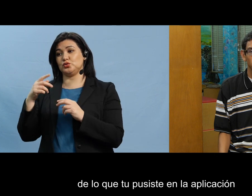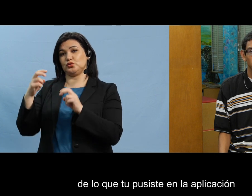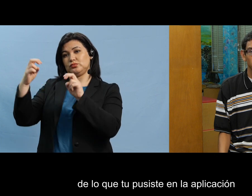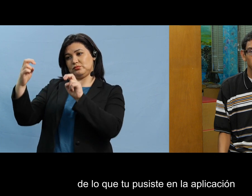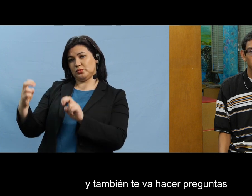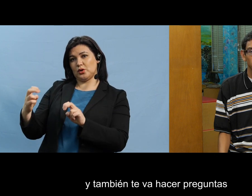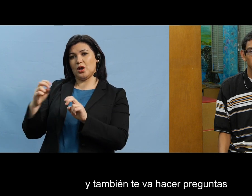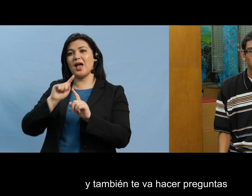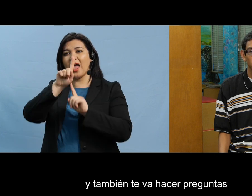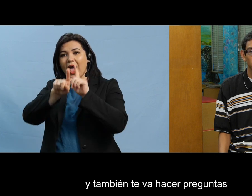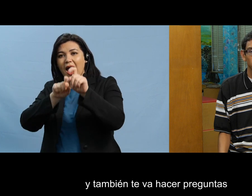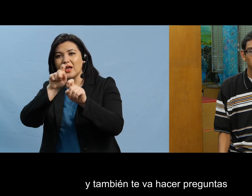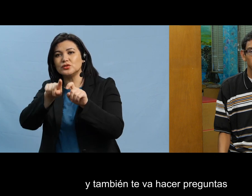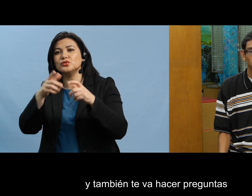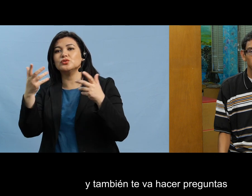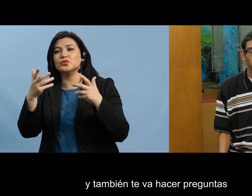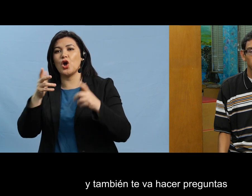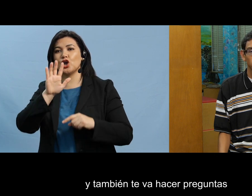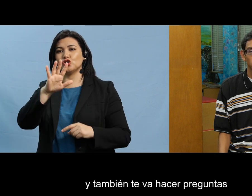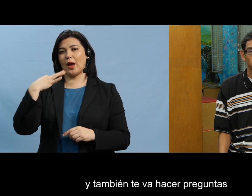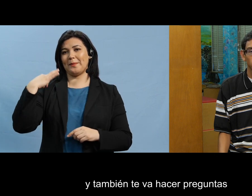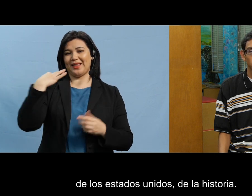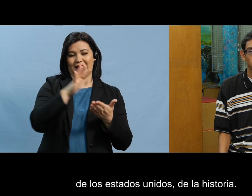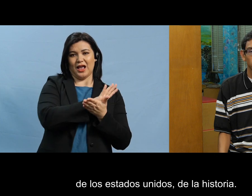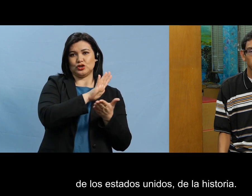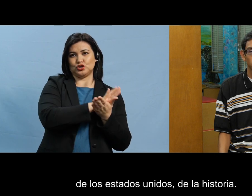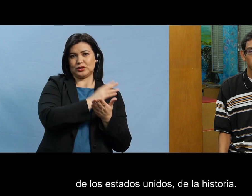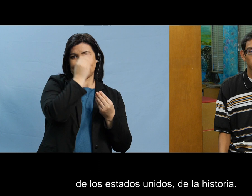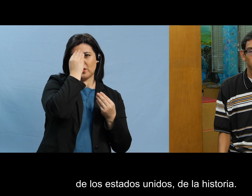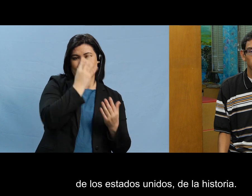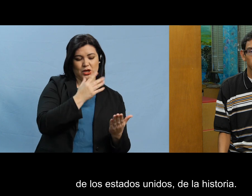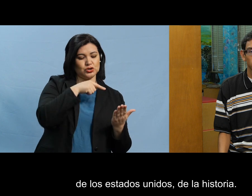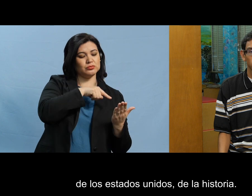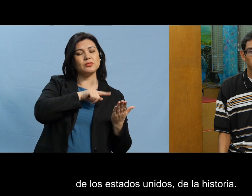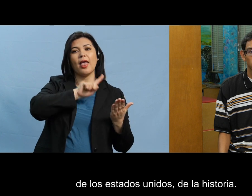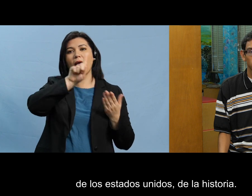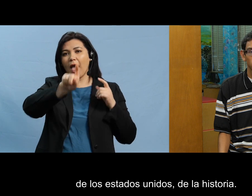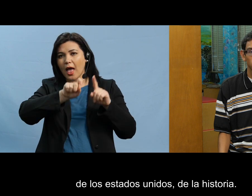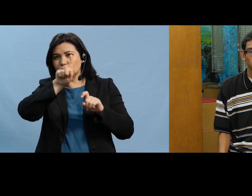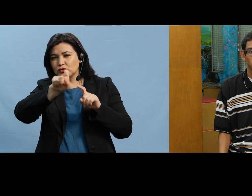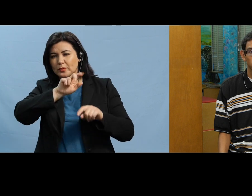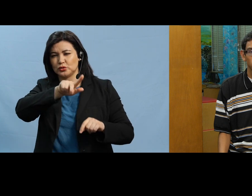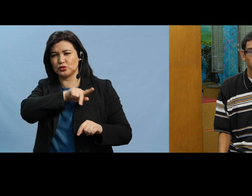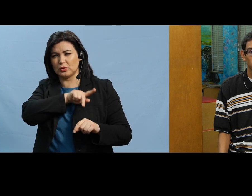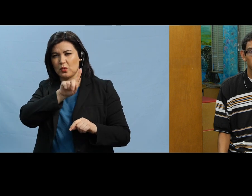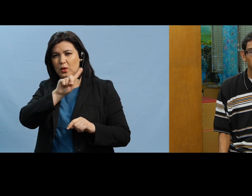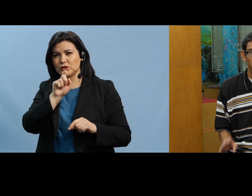en la aplicación y también te va a hacer preguntas de los eeuu de la historia